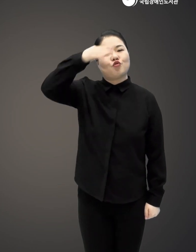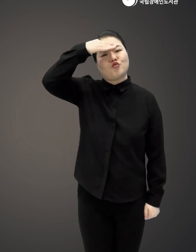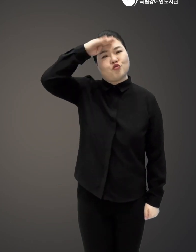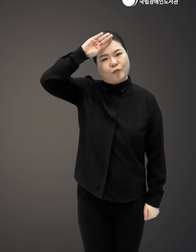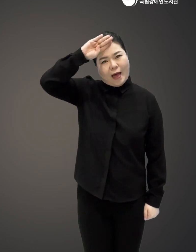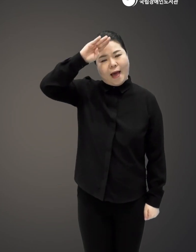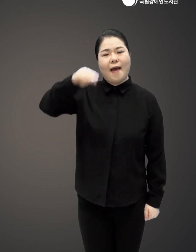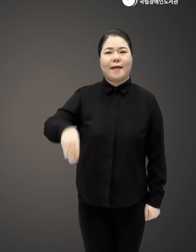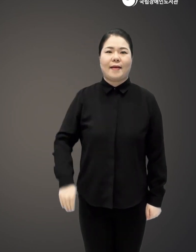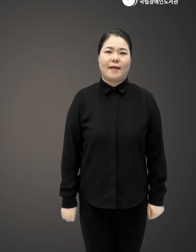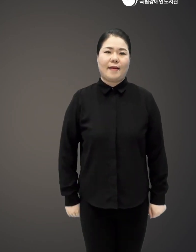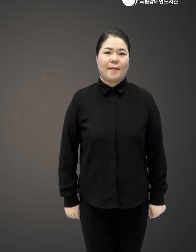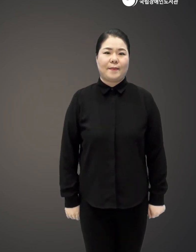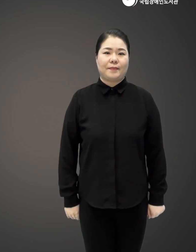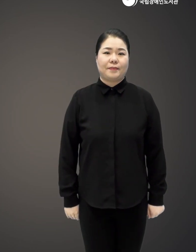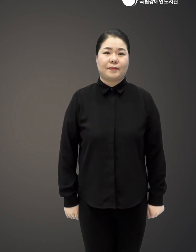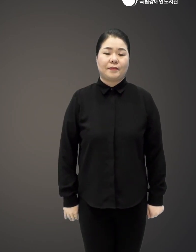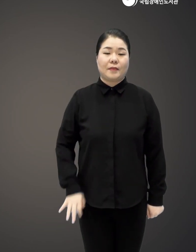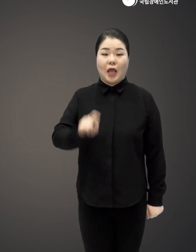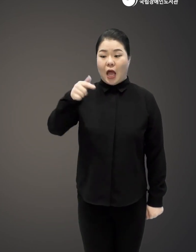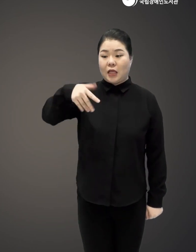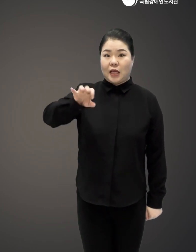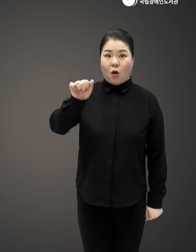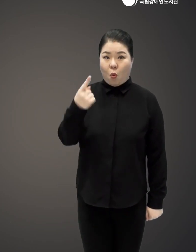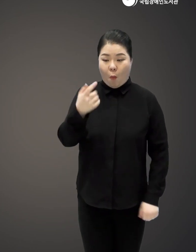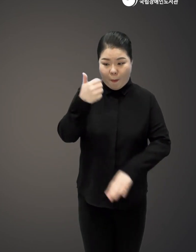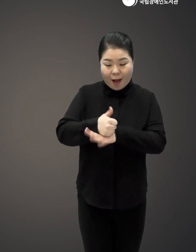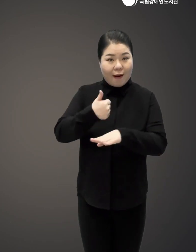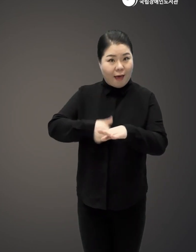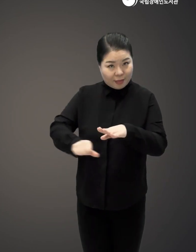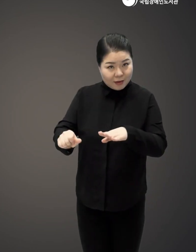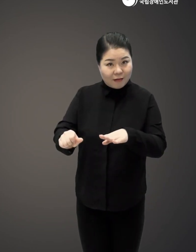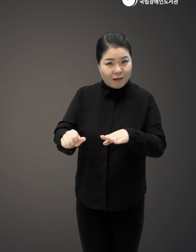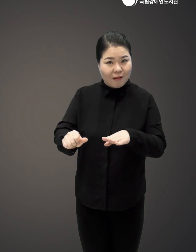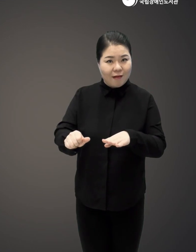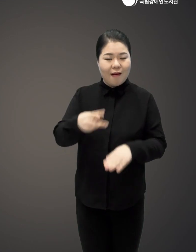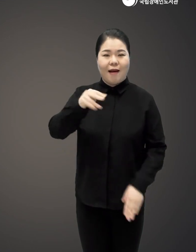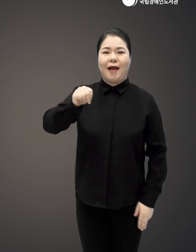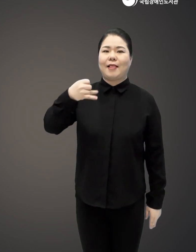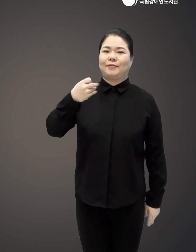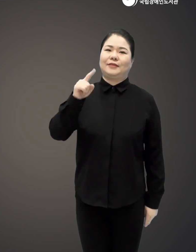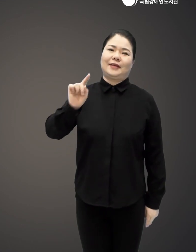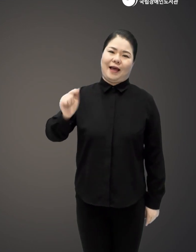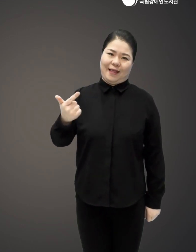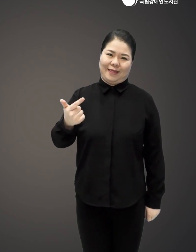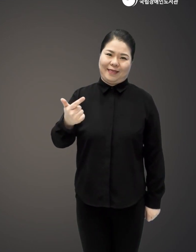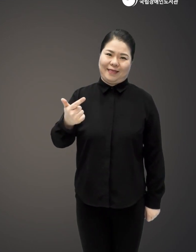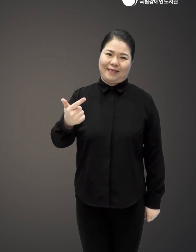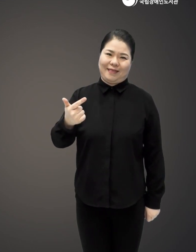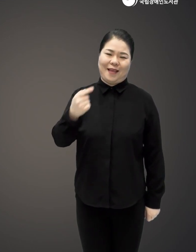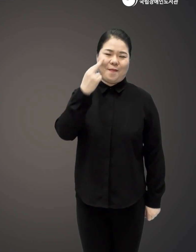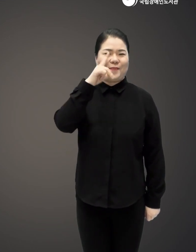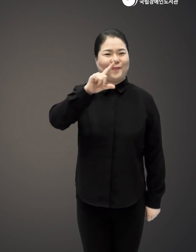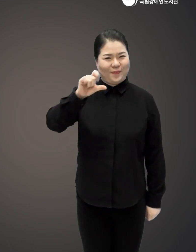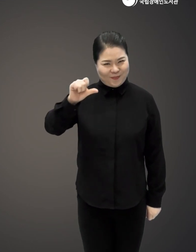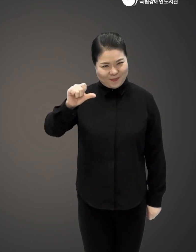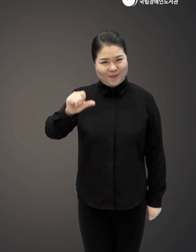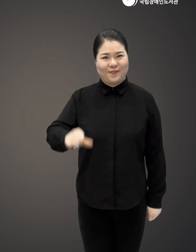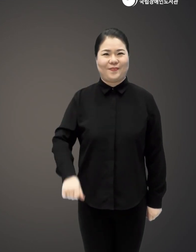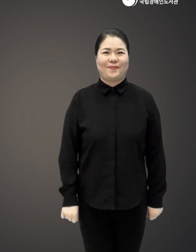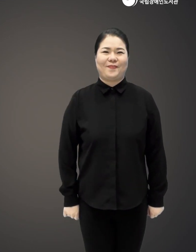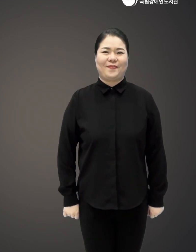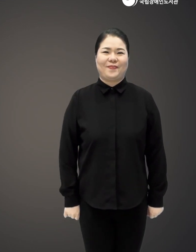카르데나스 안창호의 막내들 랄프 암 미국